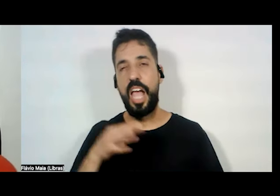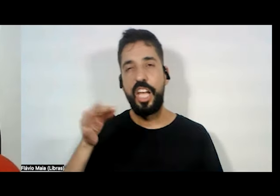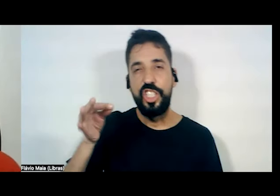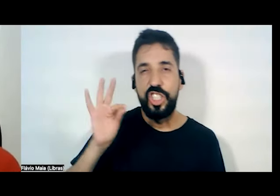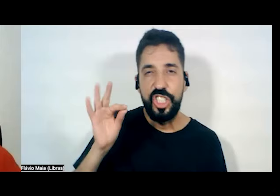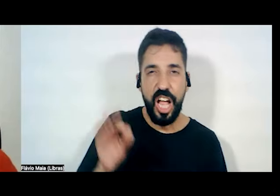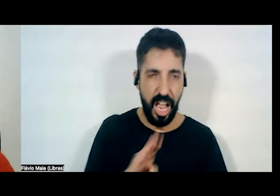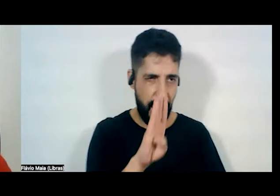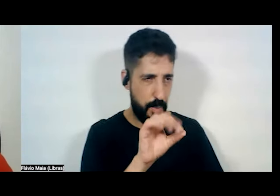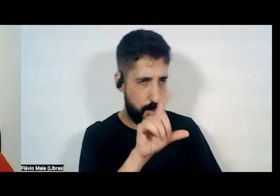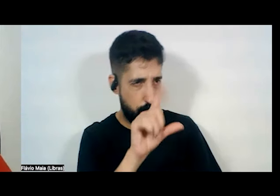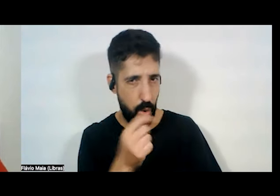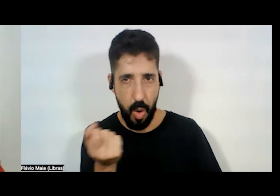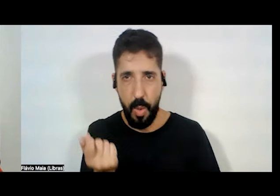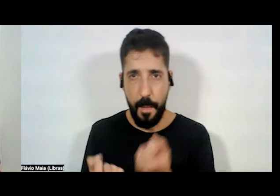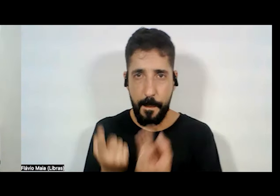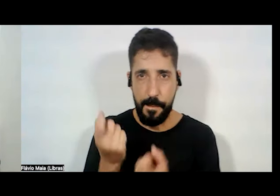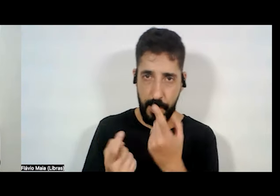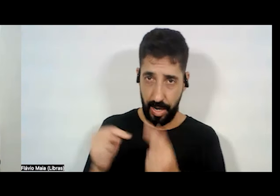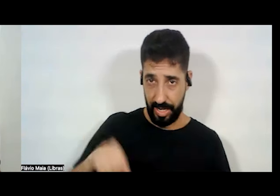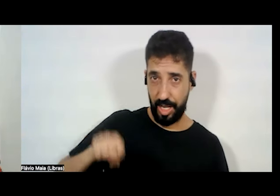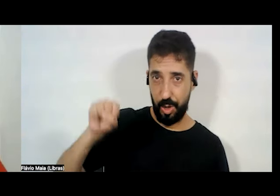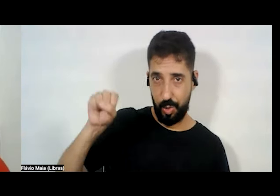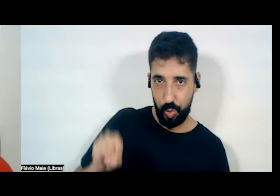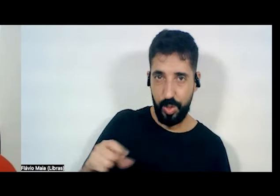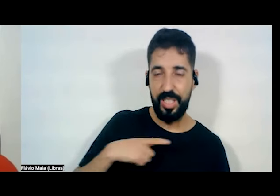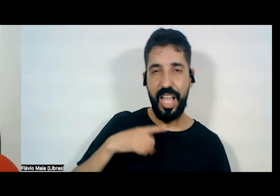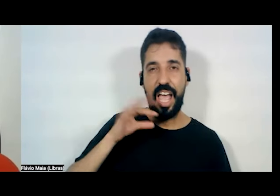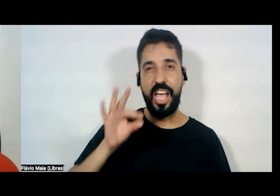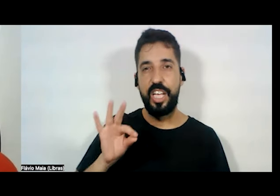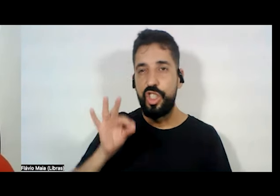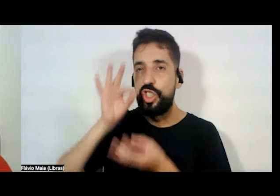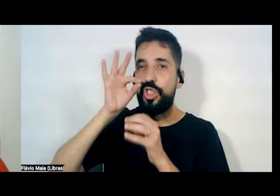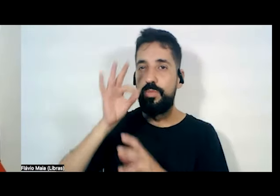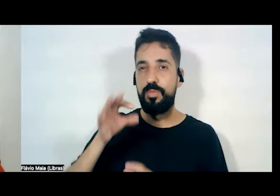pipoca, aqui no Rio Grande do Sul um chimarrão, sei lá,